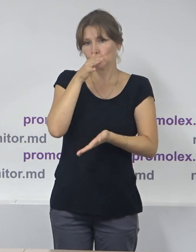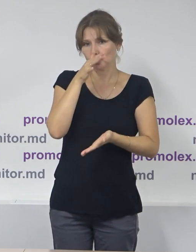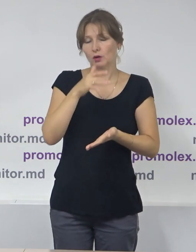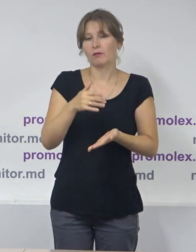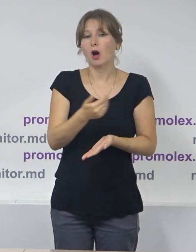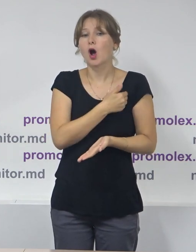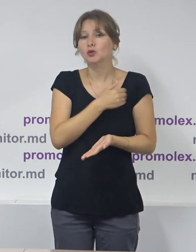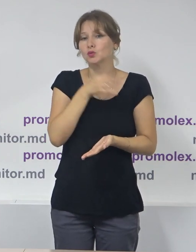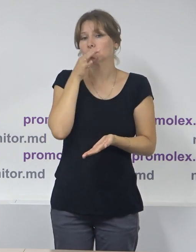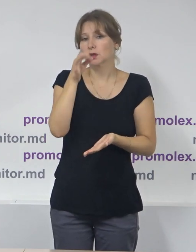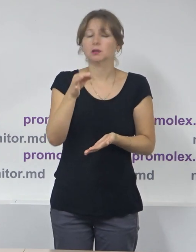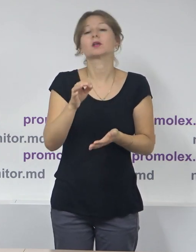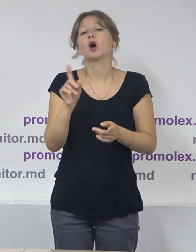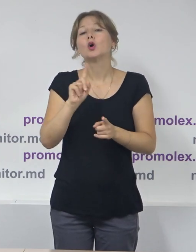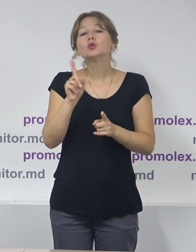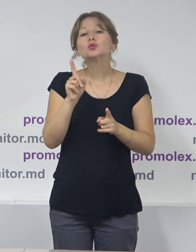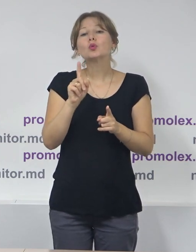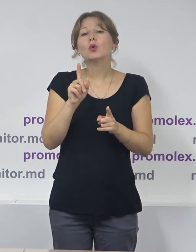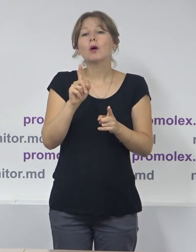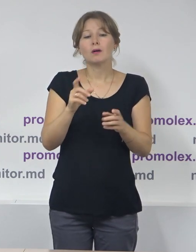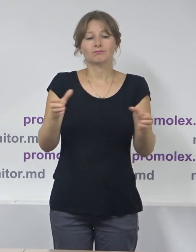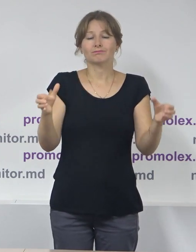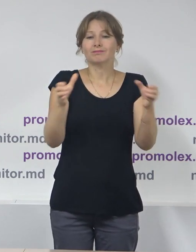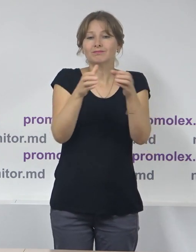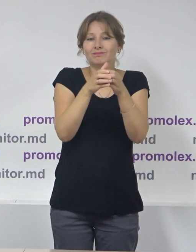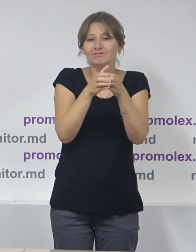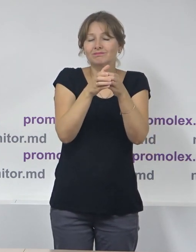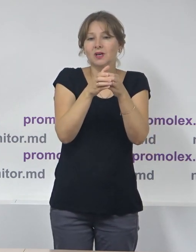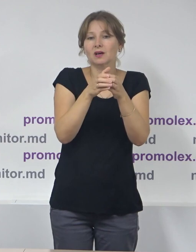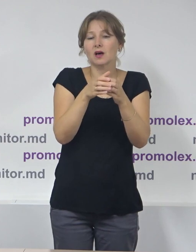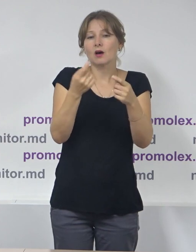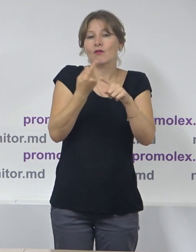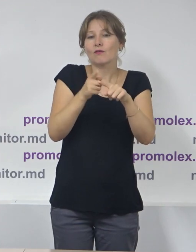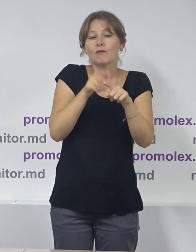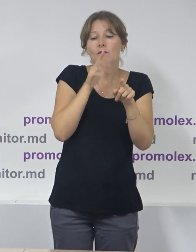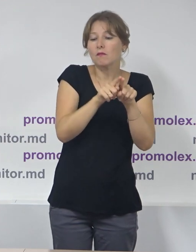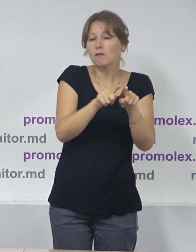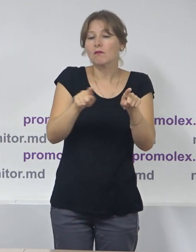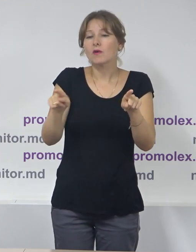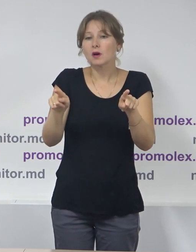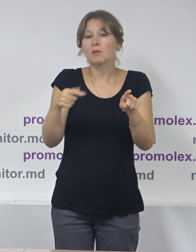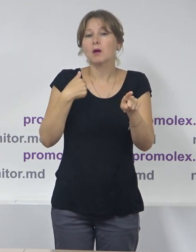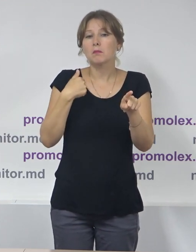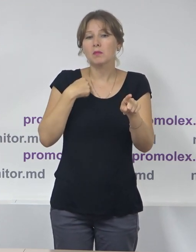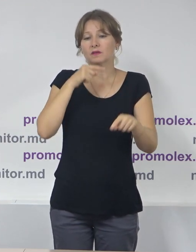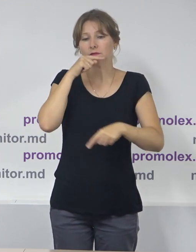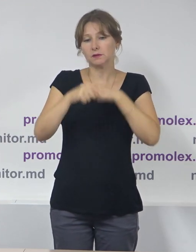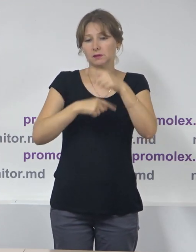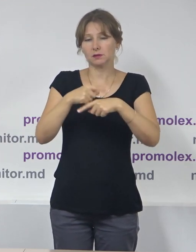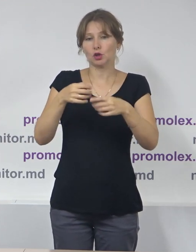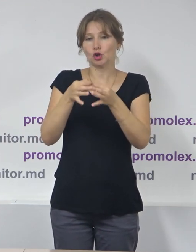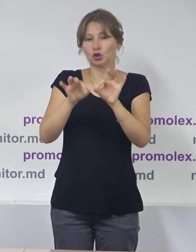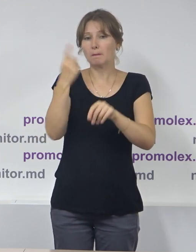dată accentuiesc, este vorba de noțiunea consacrată pe care noi o folosim pentru astfel de perioade, de obicei în primul raport de